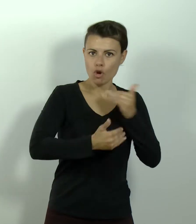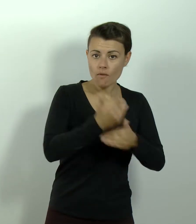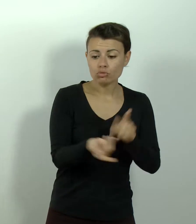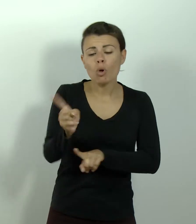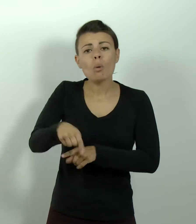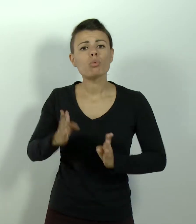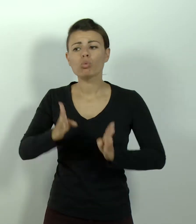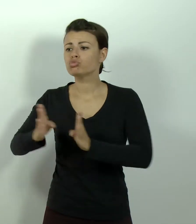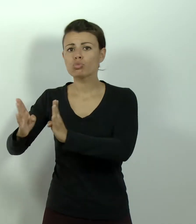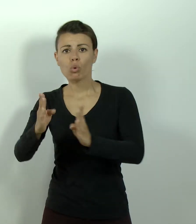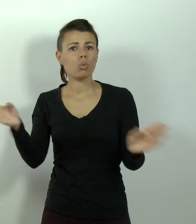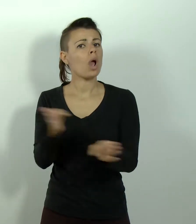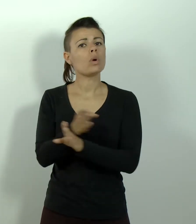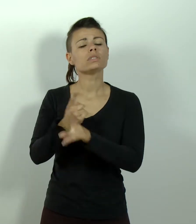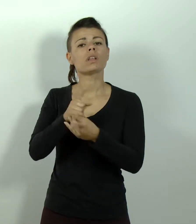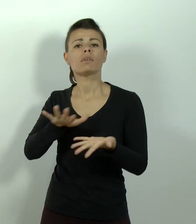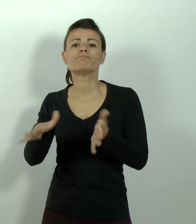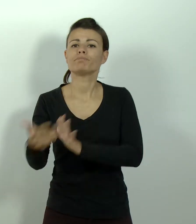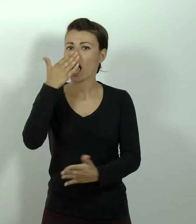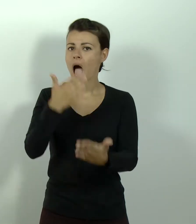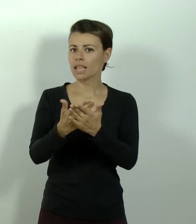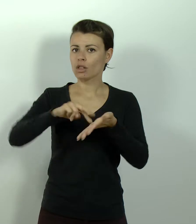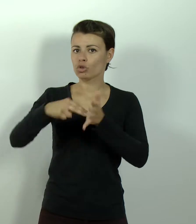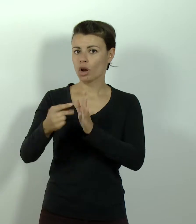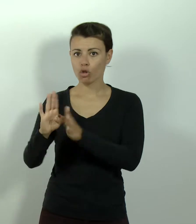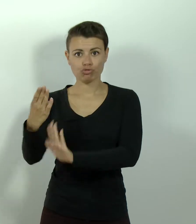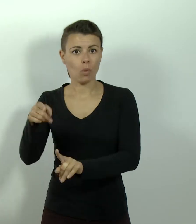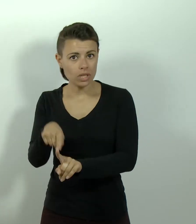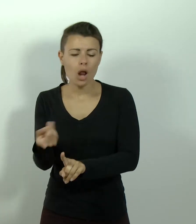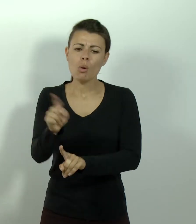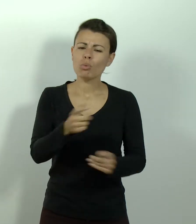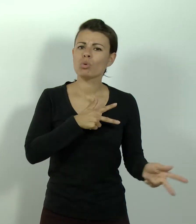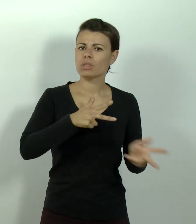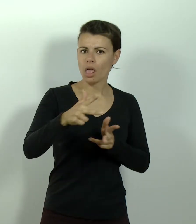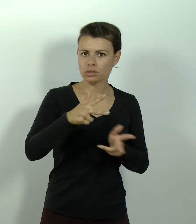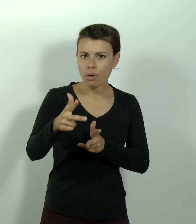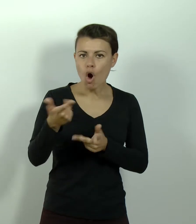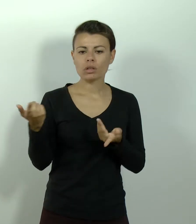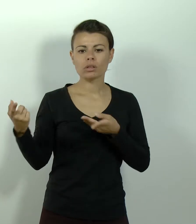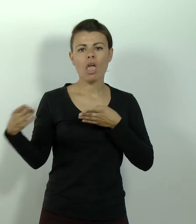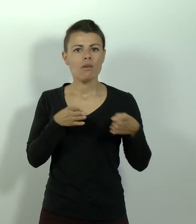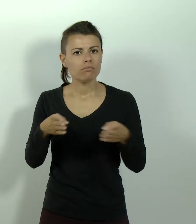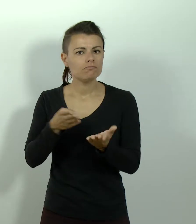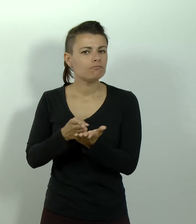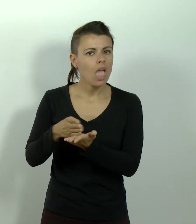tutte le strutture di potersi adeguare alle moderne tecnologie ma è anche trasporti, viabilità,